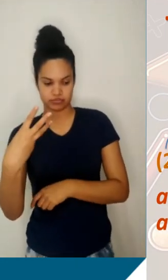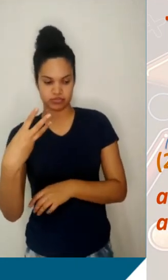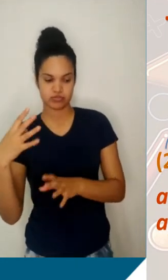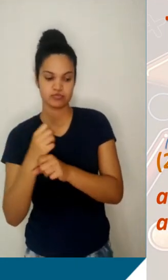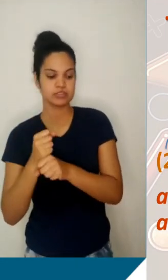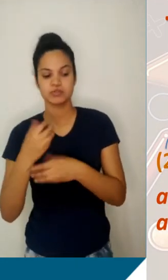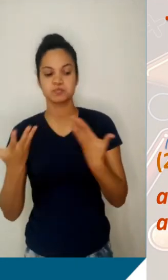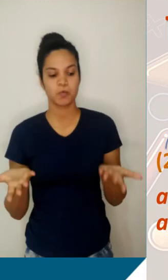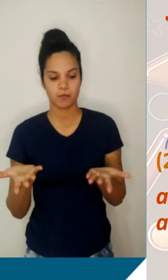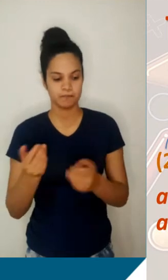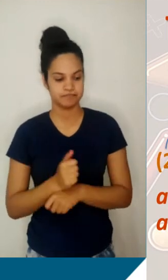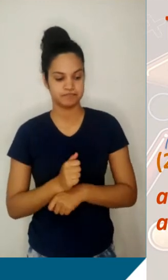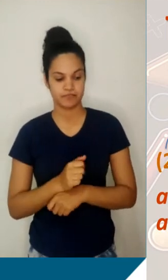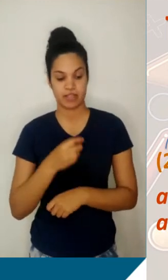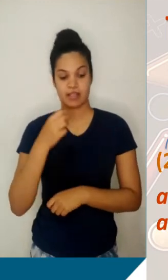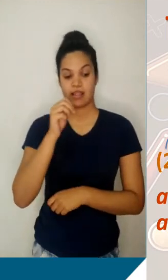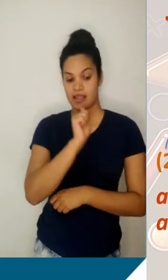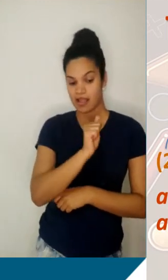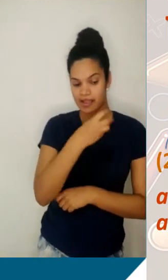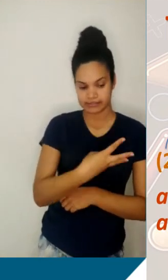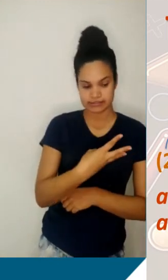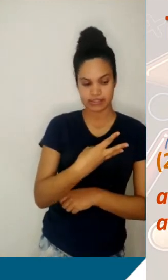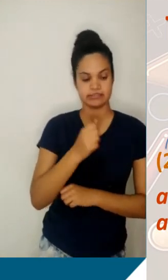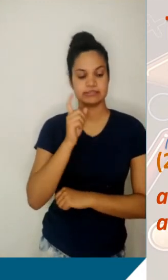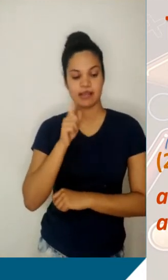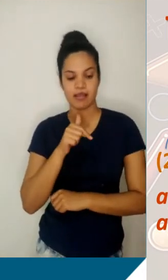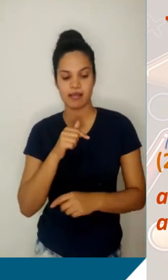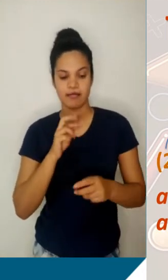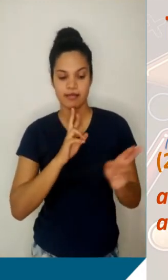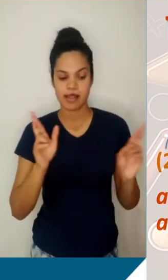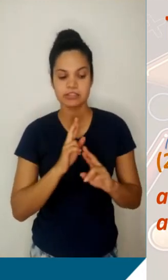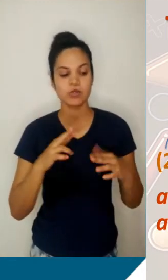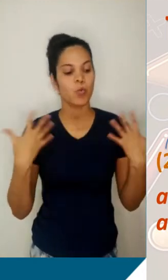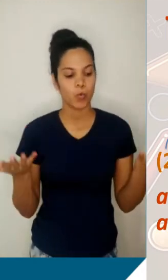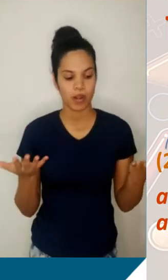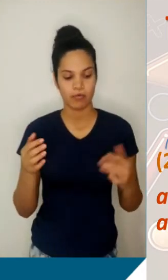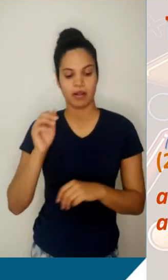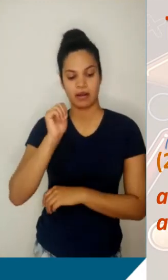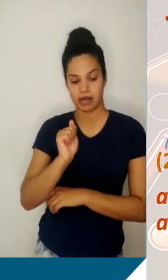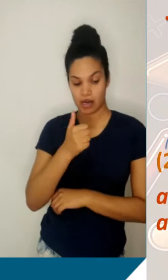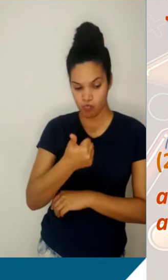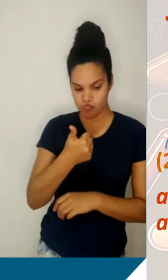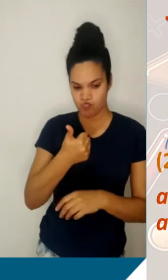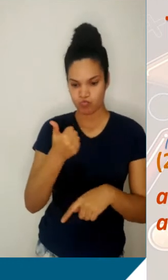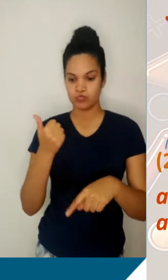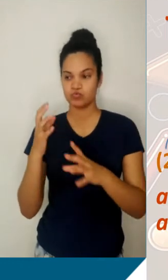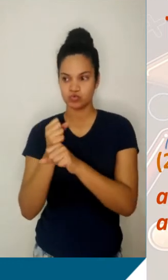A relação que há entre o A1, o A3 e a razão, pensa junto comigo. Se a partir do A1 nós somarmos duas